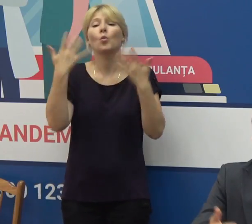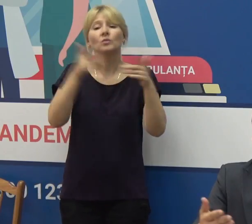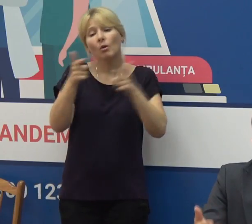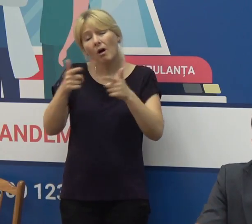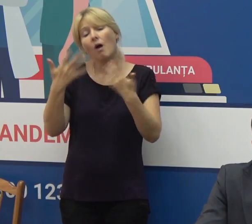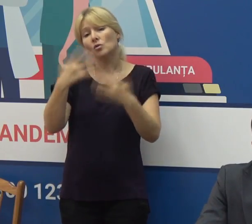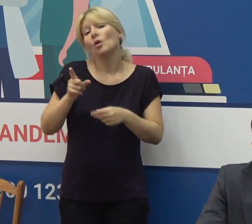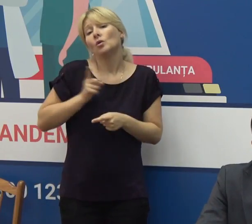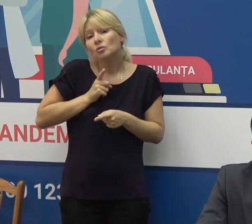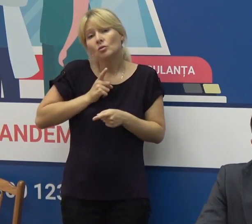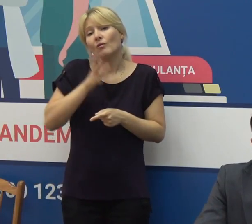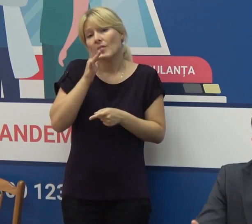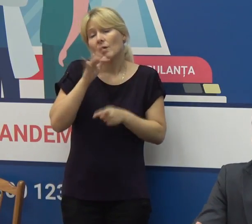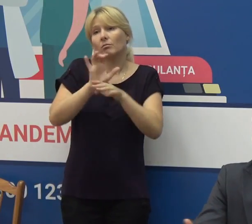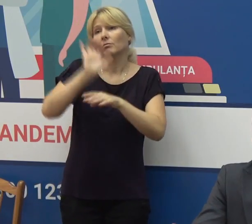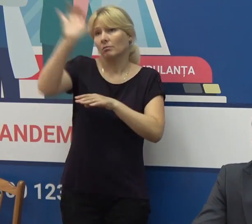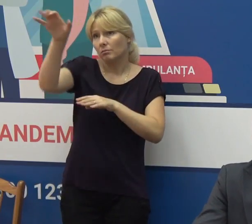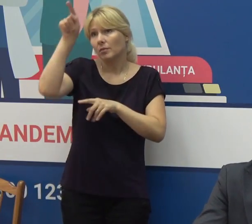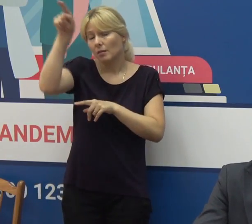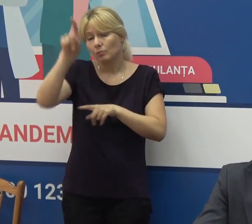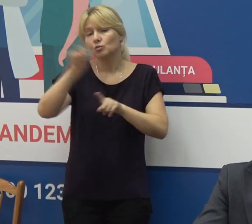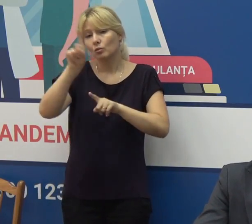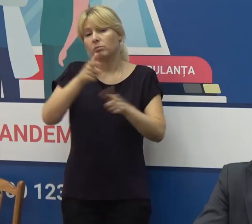respectiv au fost trimise oficial pentru